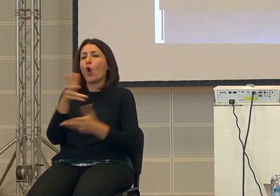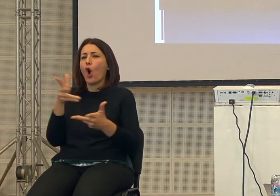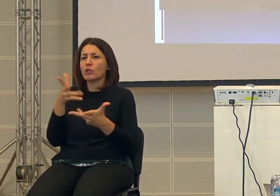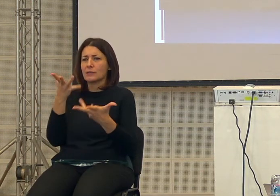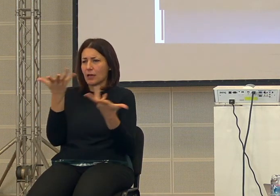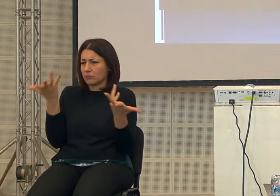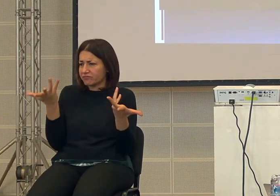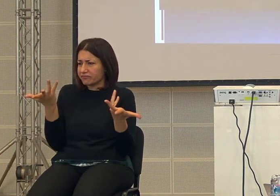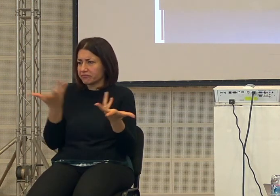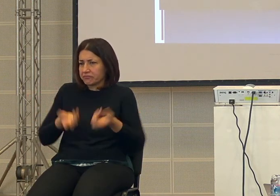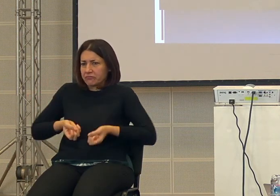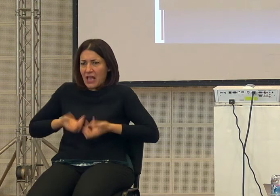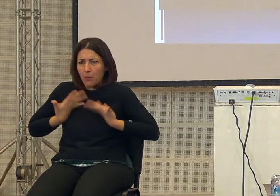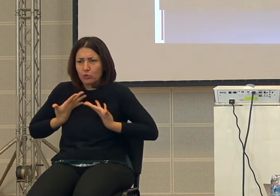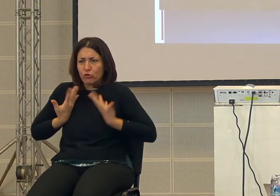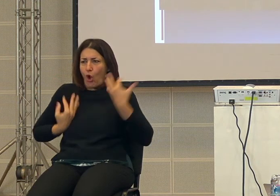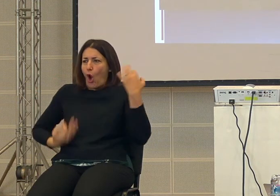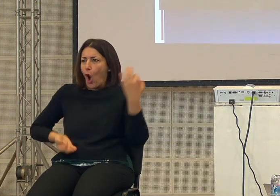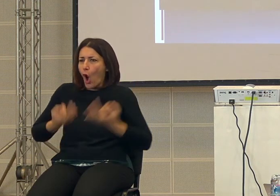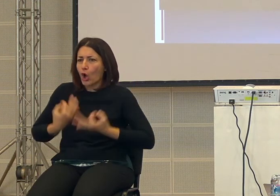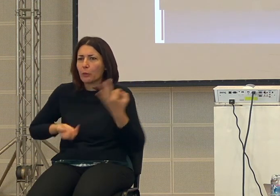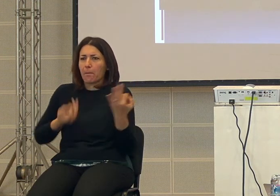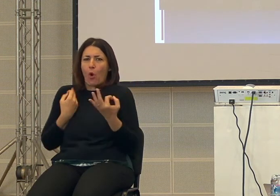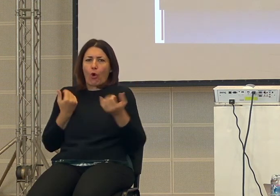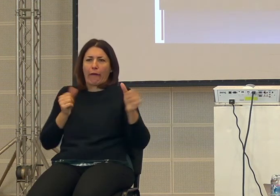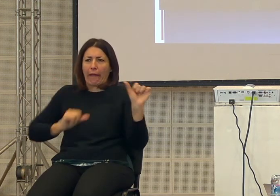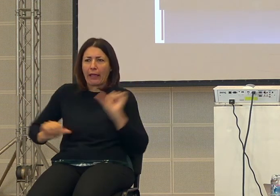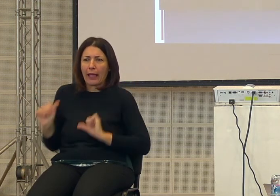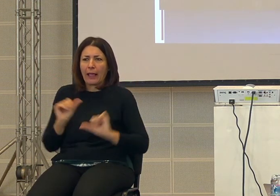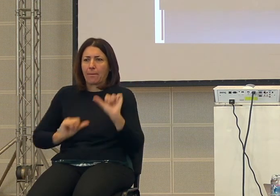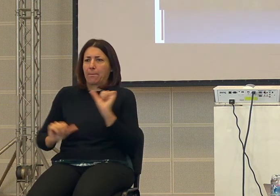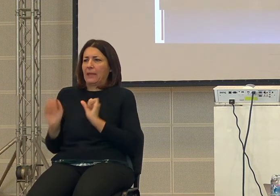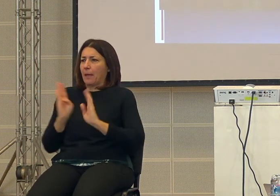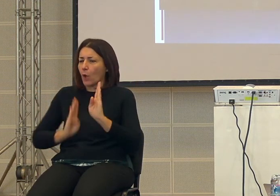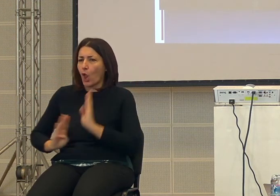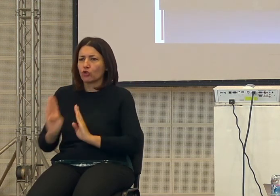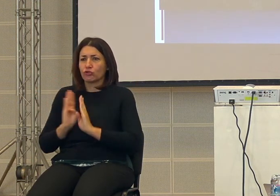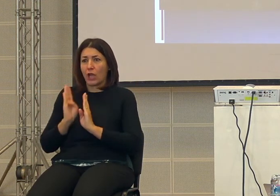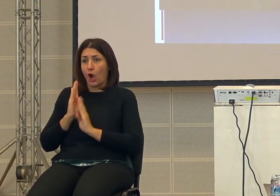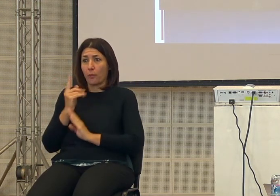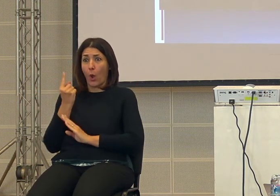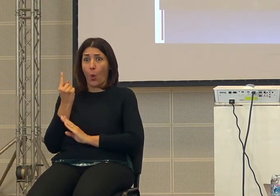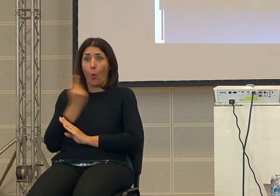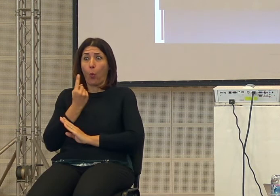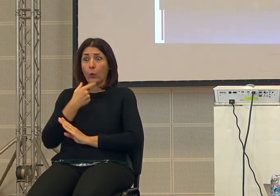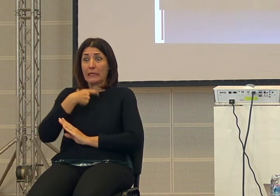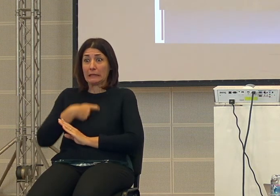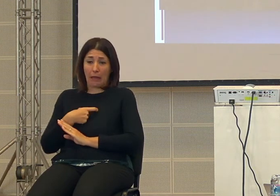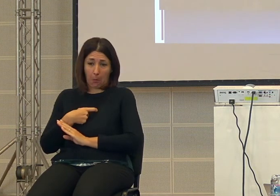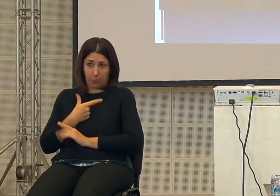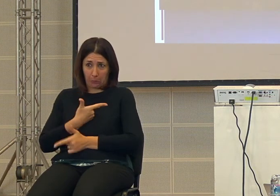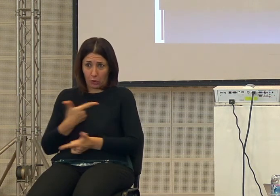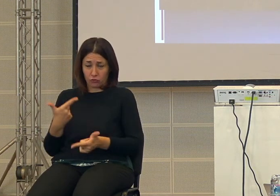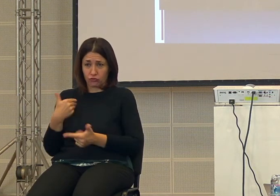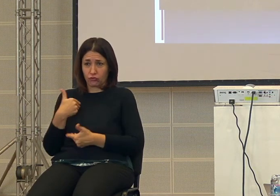pulsioni di ormoni di biochimica che non c'è più un'unità e quindi su cosa si basa anche questo